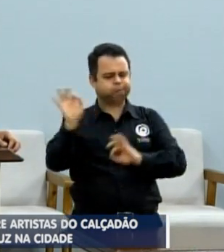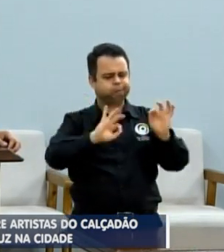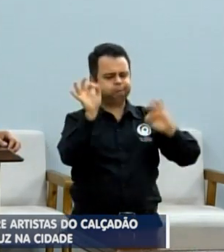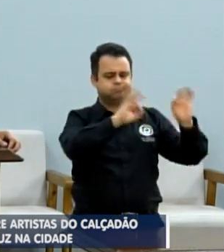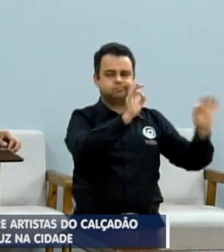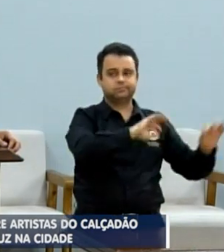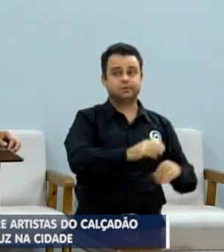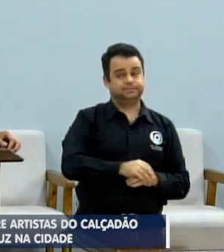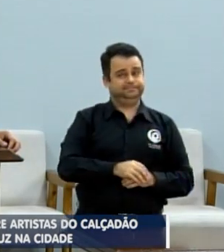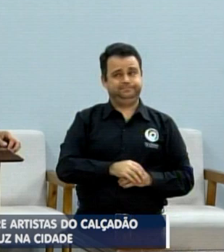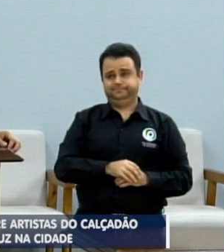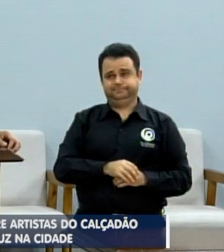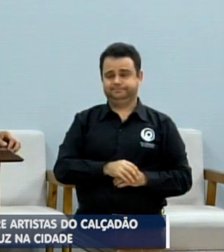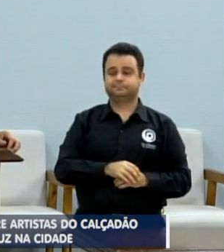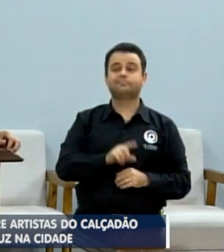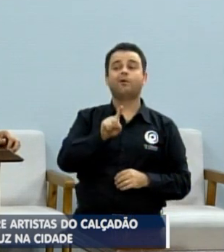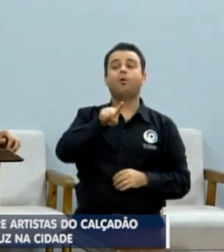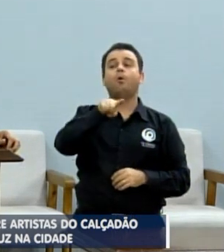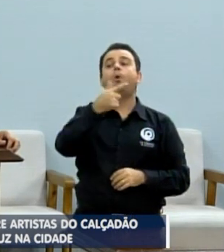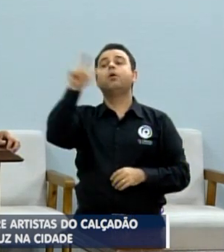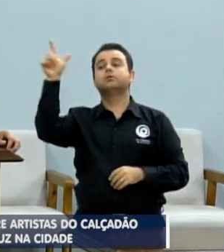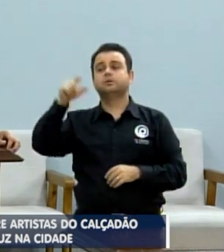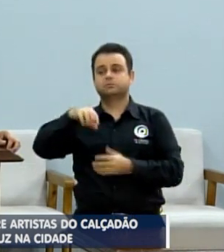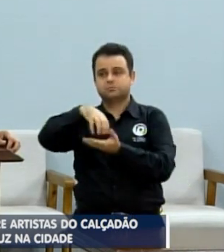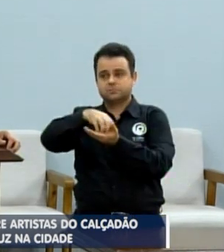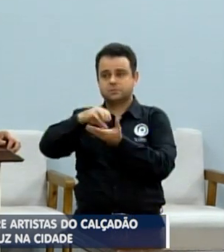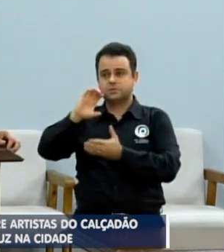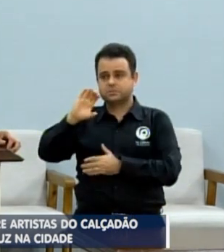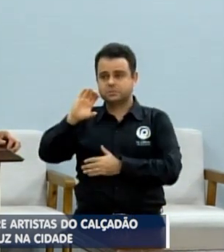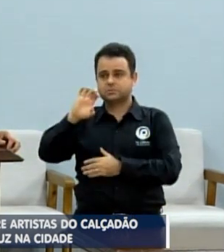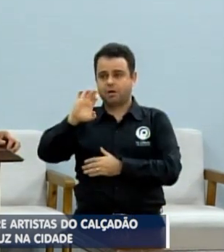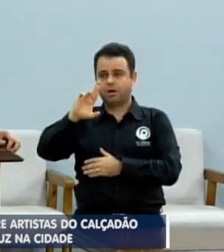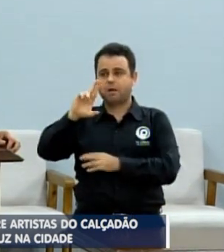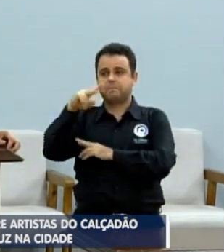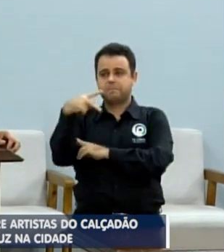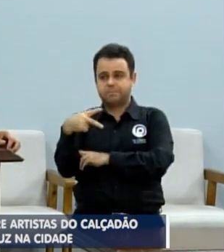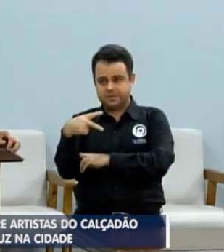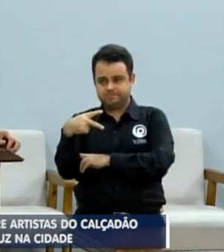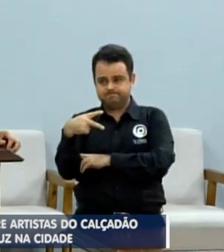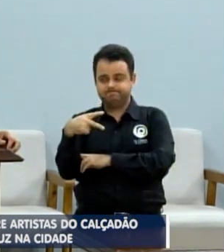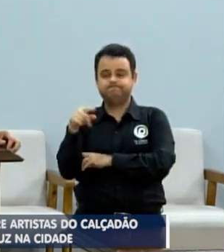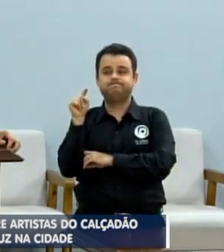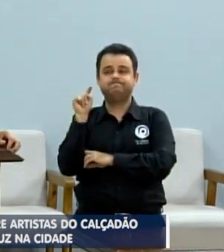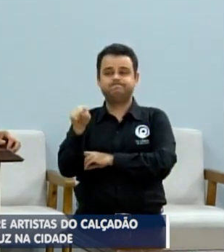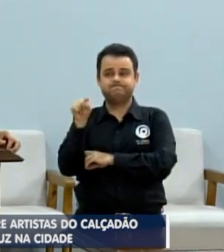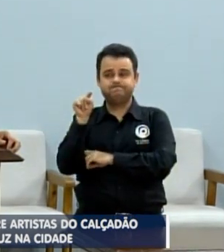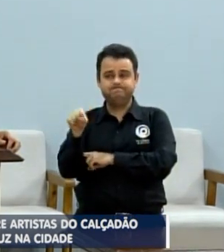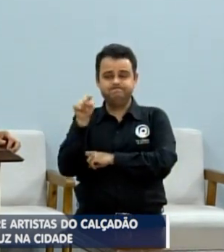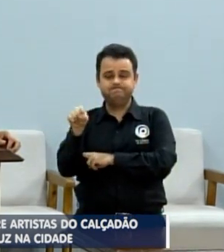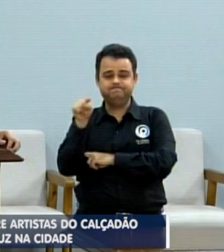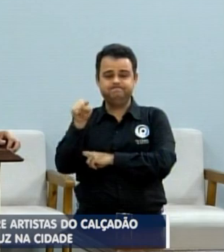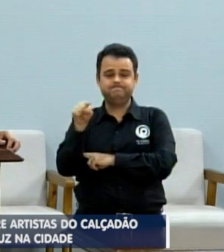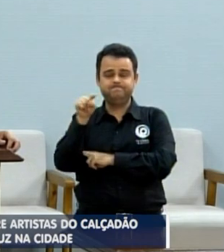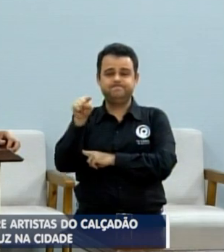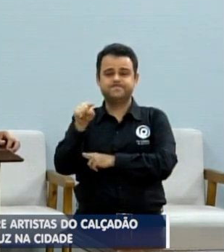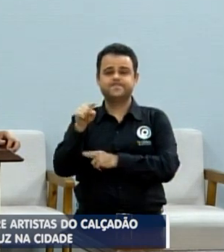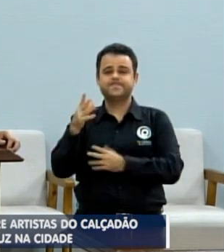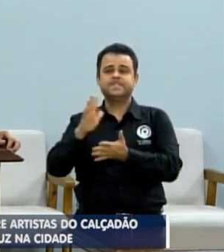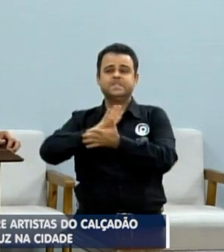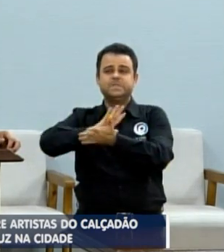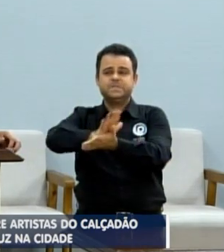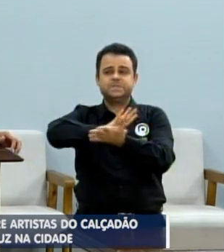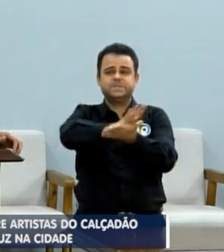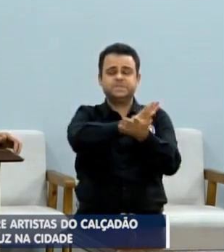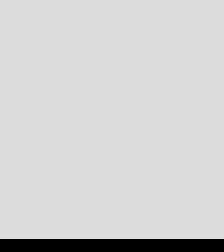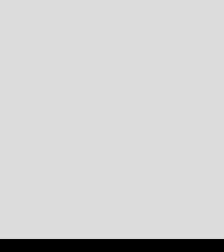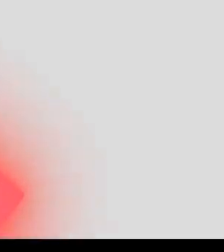estou de olho na SERP também, e também nessa falta de educação para com alguns clientes, especialmente aí da